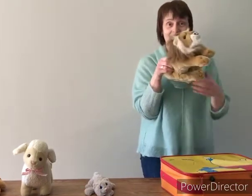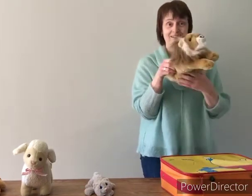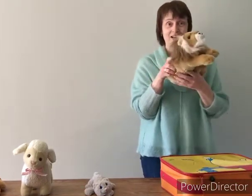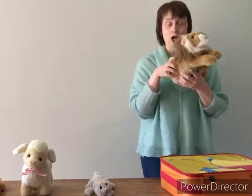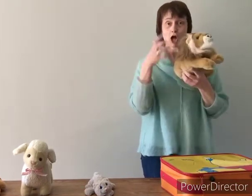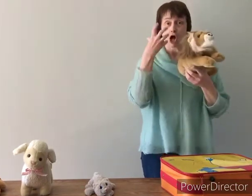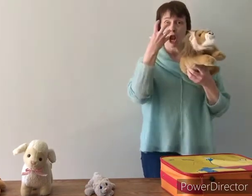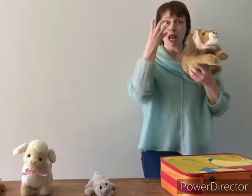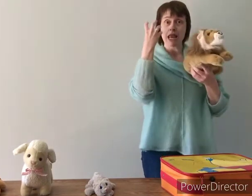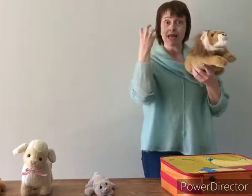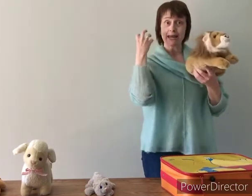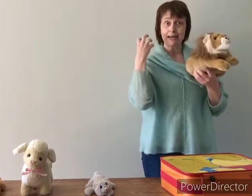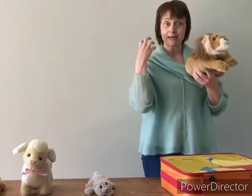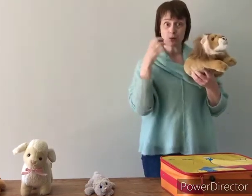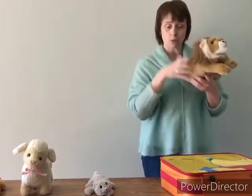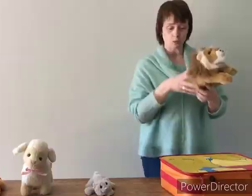Een leeuw.